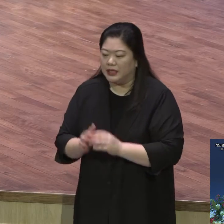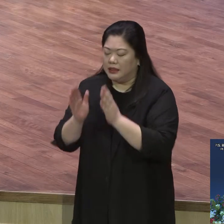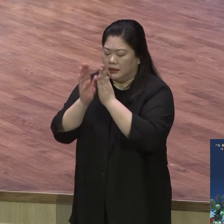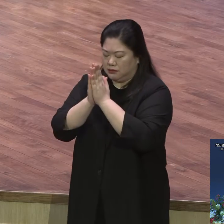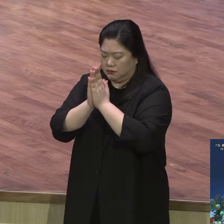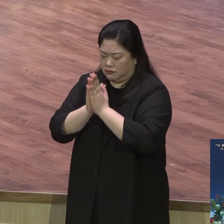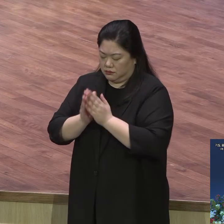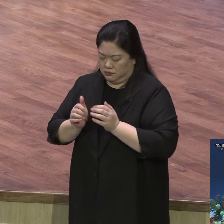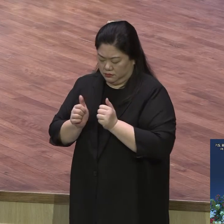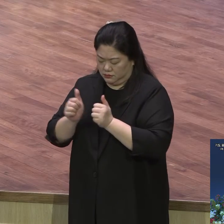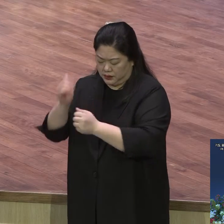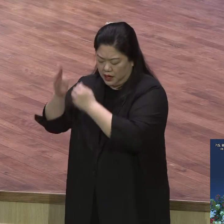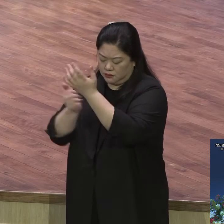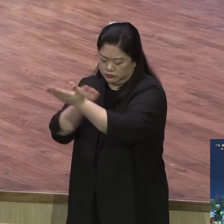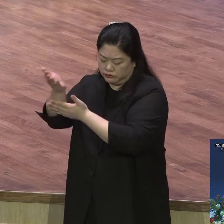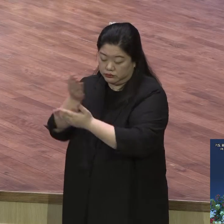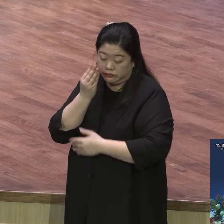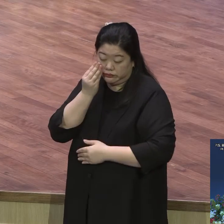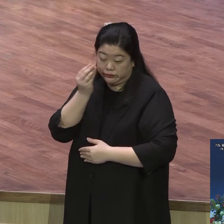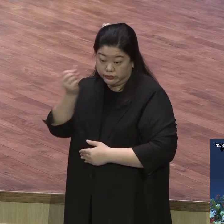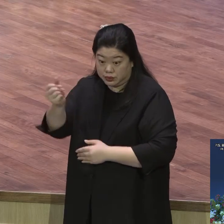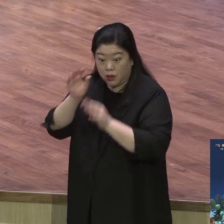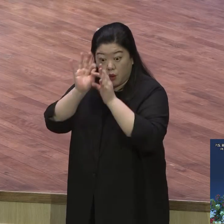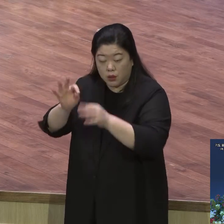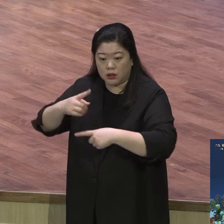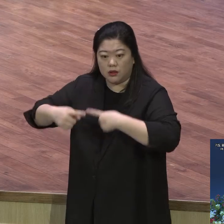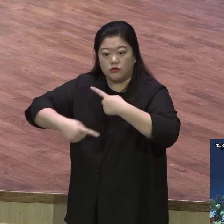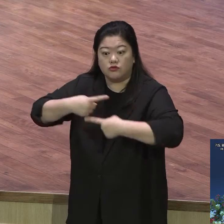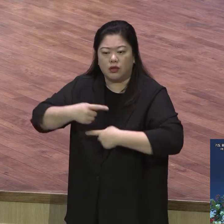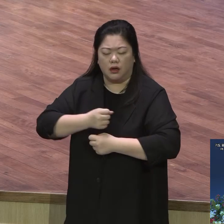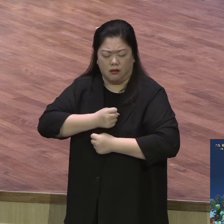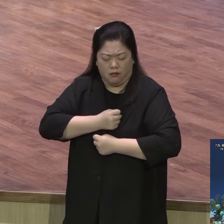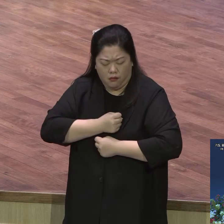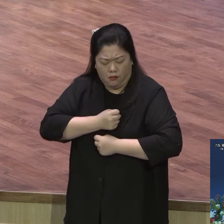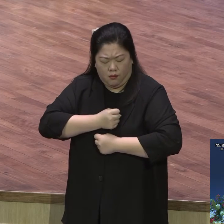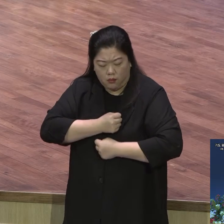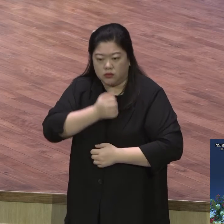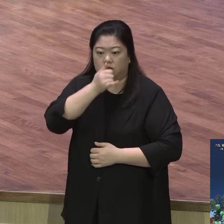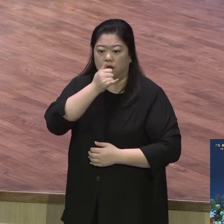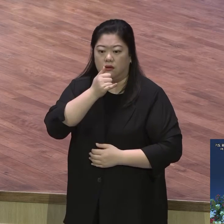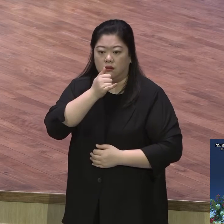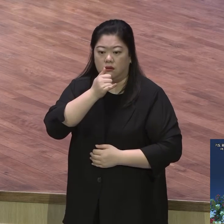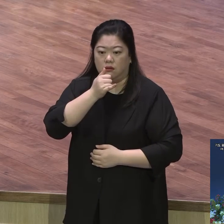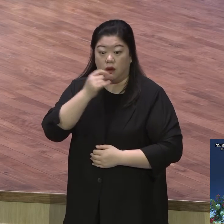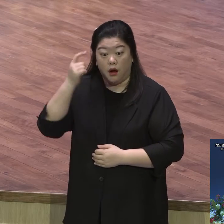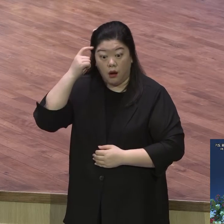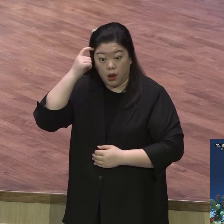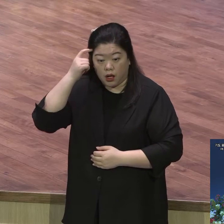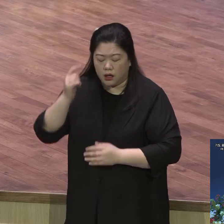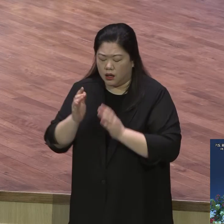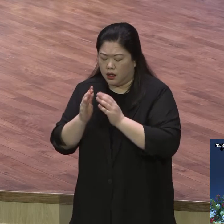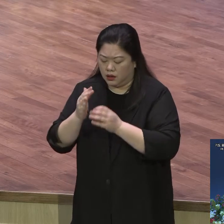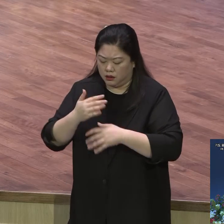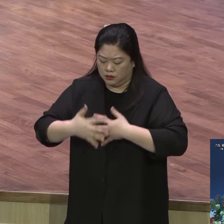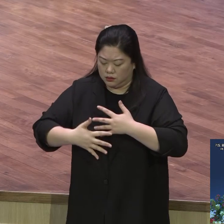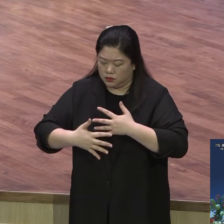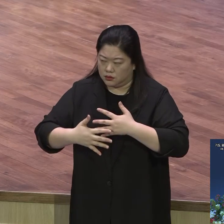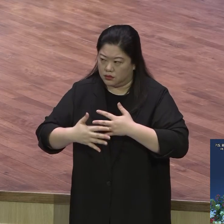하나님 기도하는 입술을 가지고 남을 저주합니까? 남을 기반합니까? 못합니다. 성령의 사람은